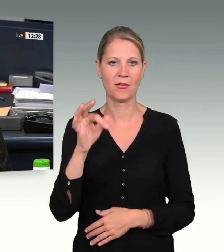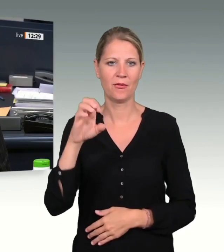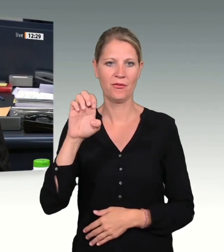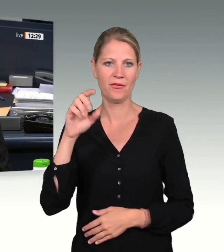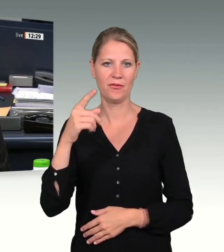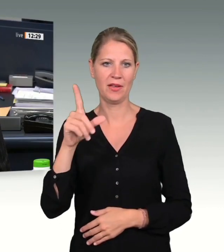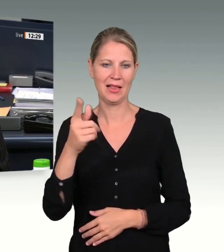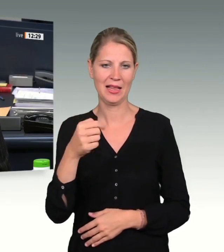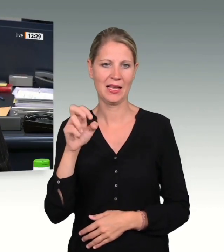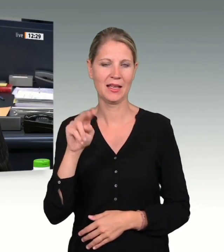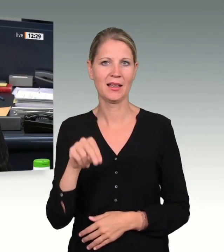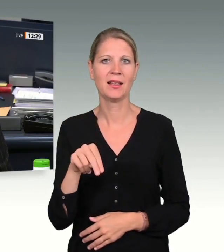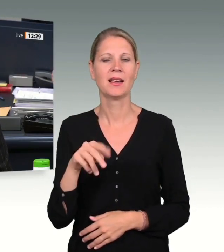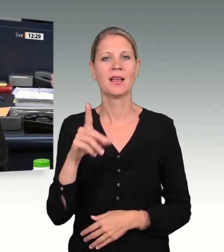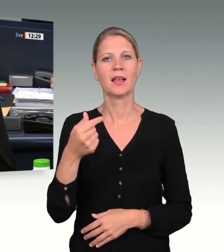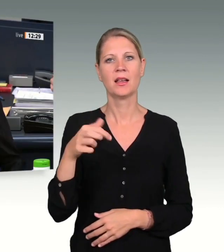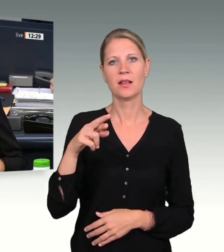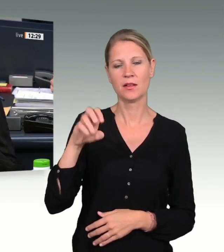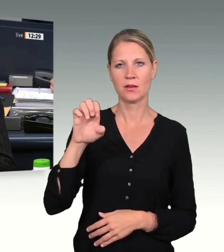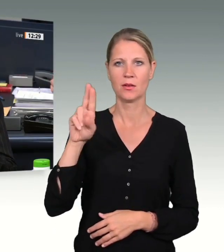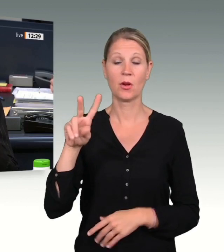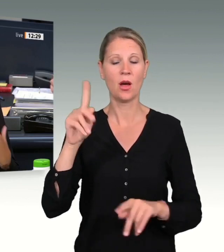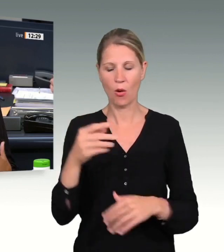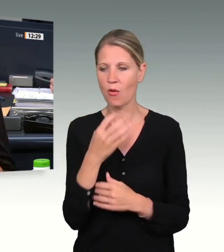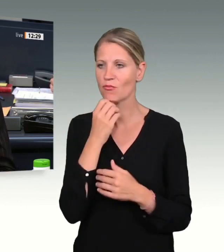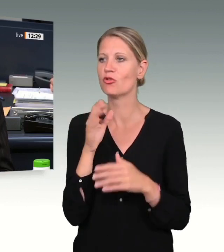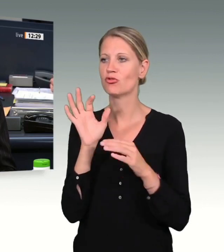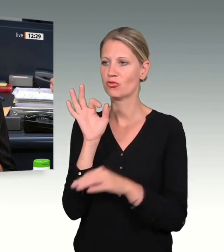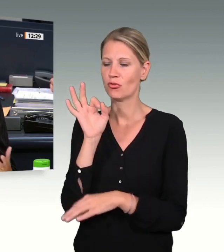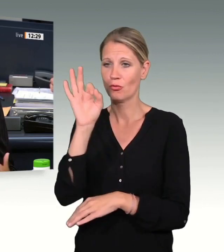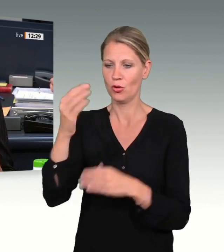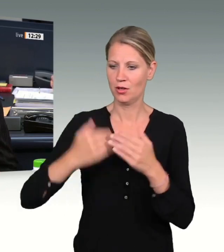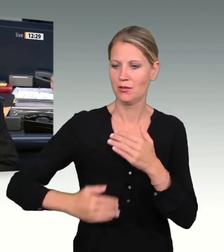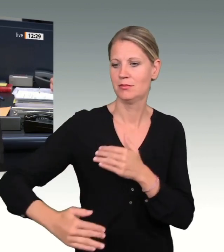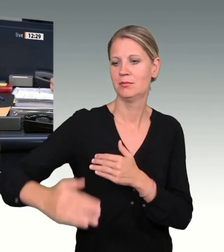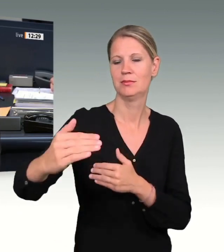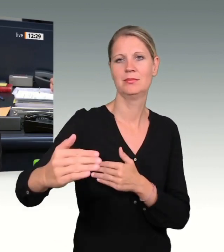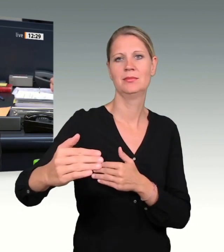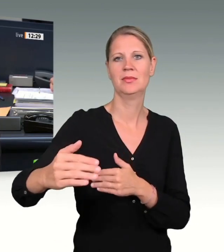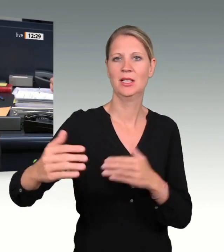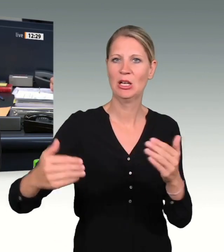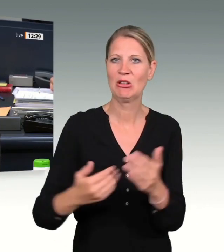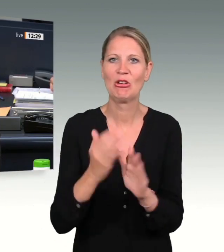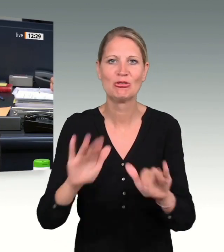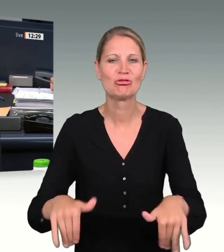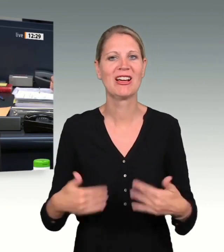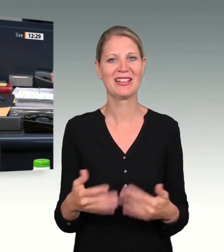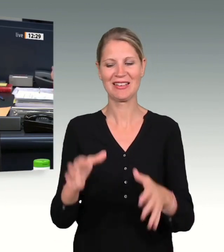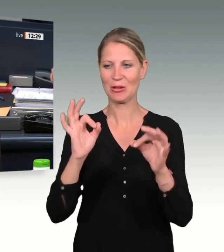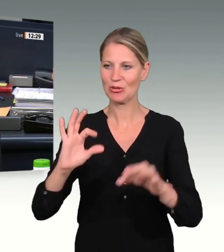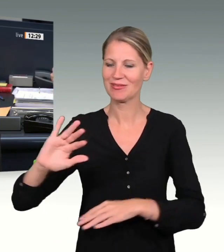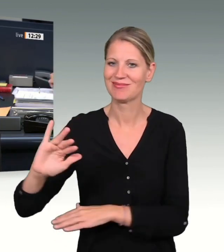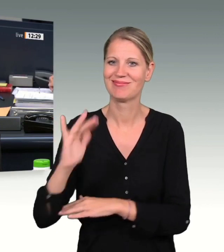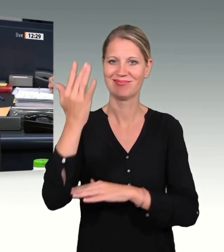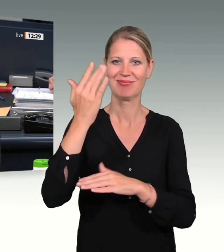im Namen des ganzen Hauses, einen Neustart, einen guten, erfolgreichen Neustart. zwei